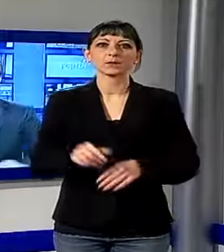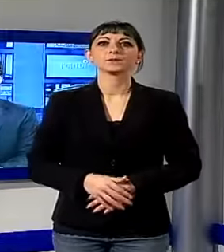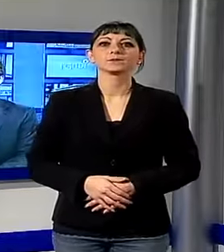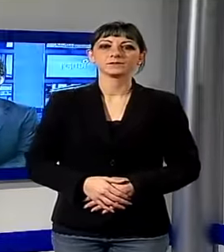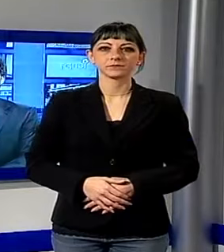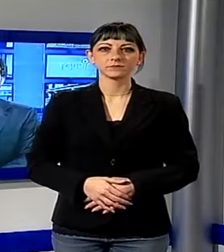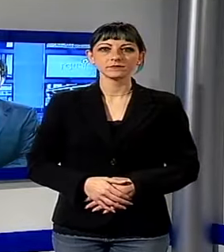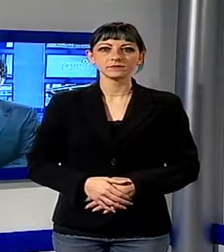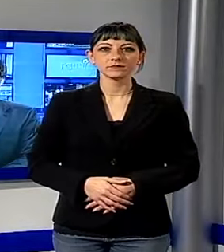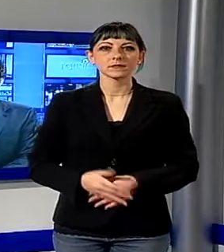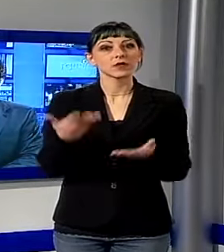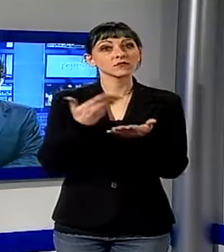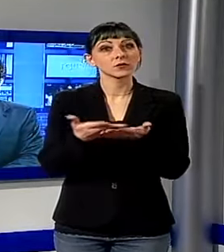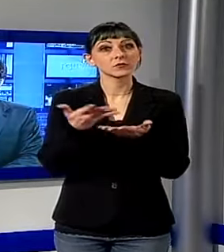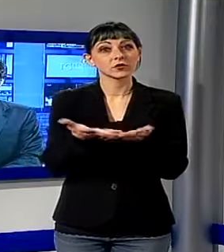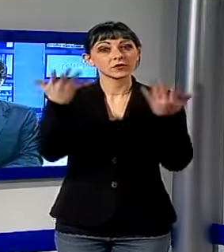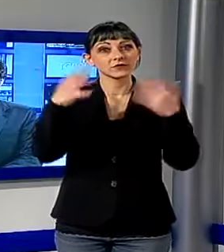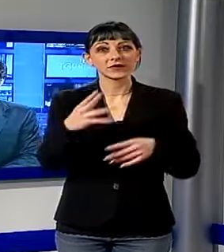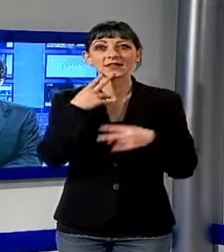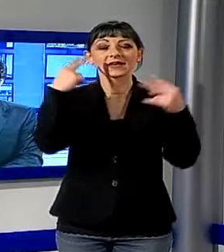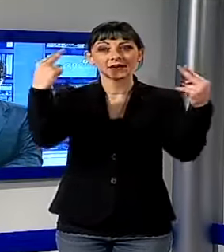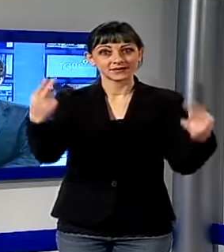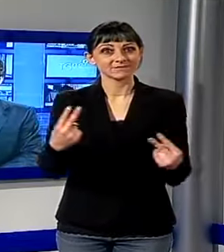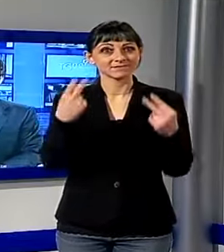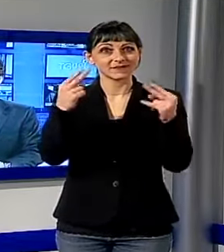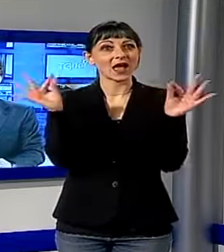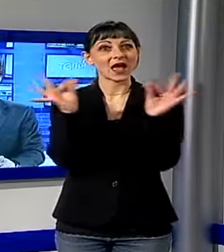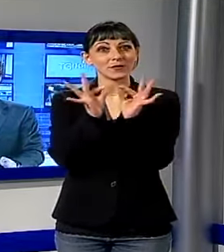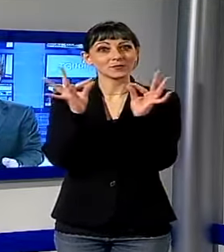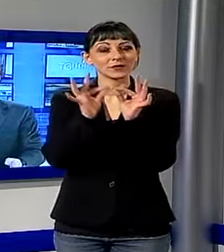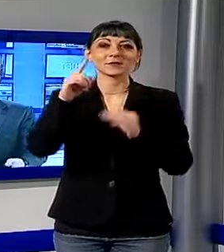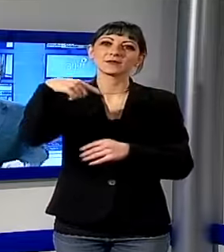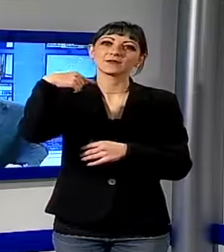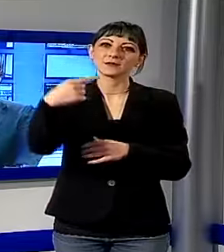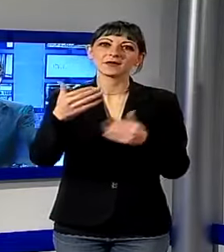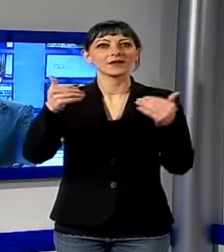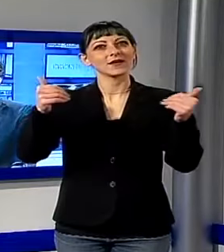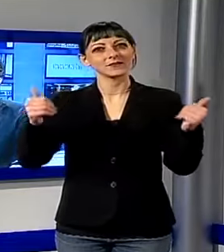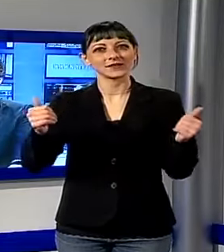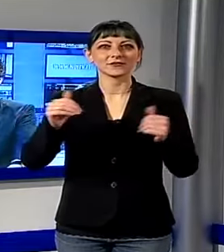è tutto per la prima parte del TG Noi una breve pausa e poi ci ritroviamo con la pagina sportiva